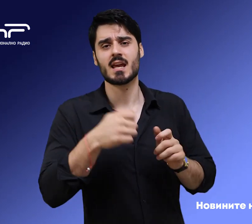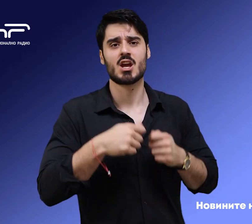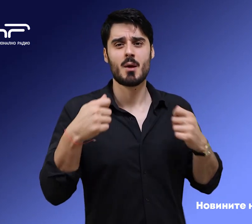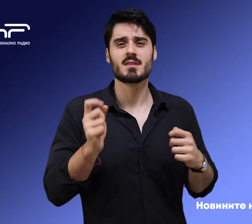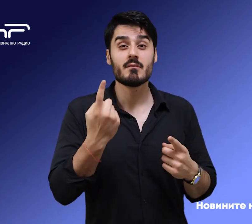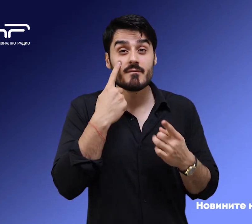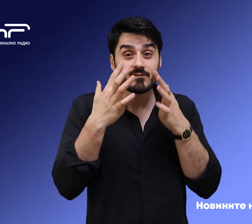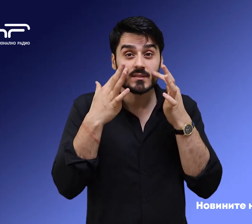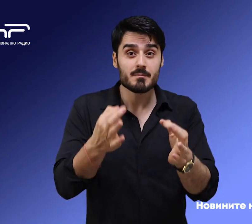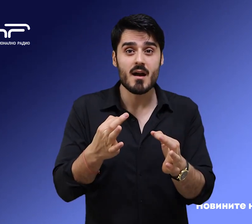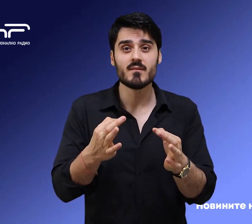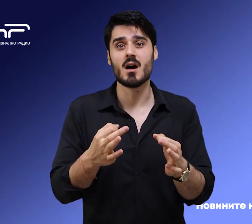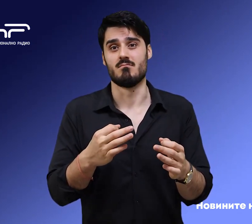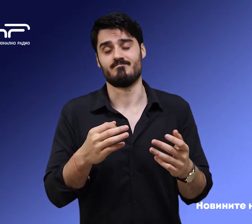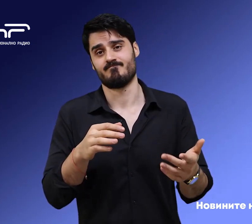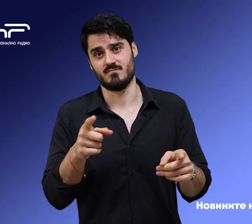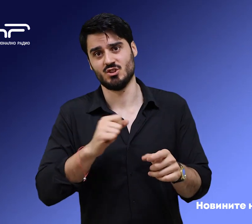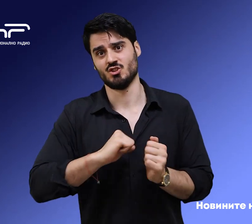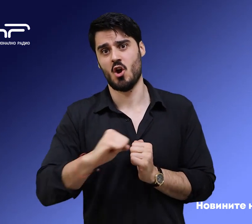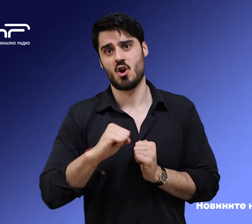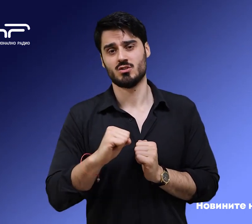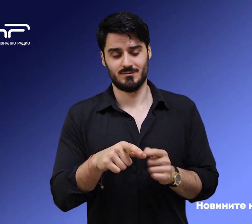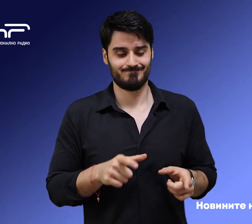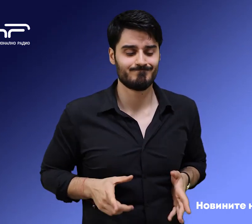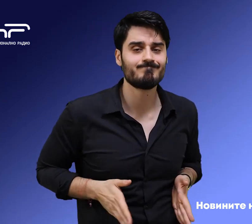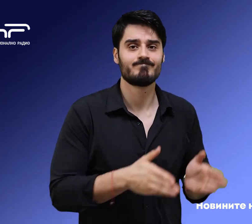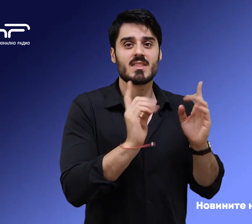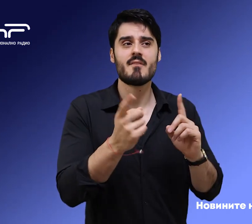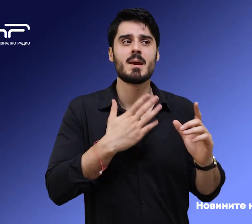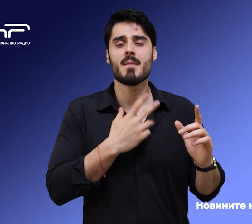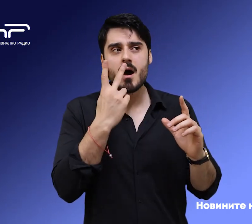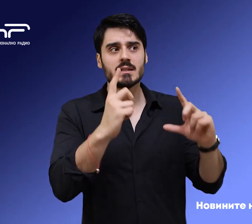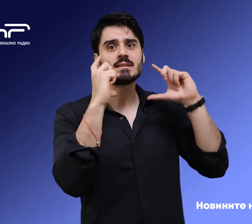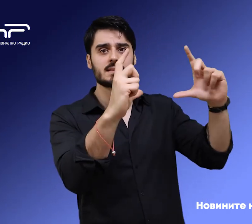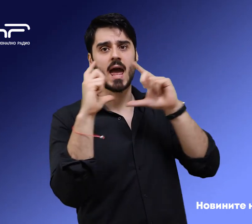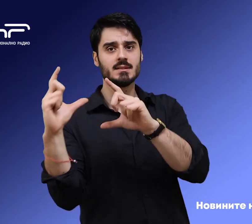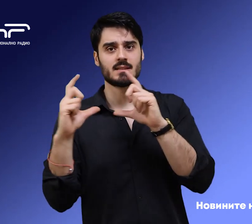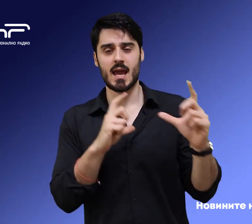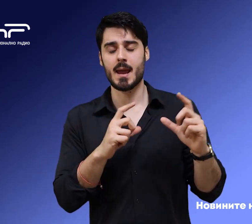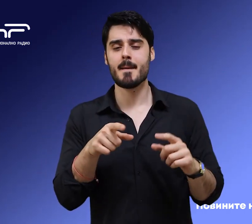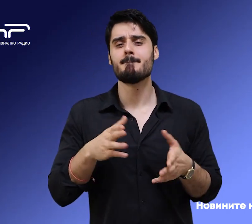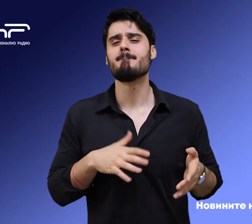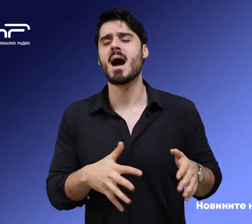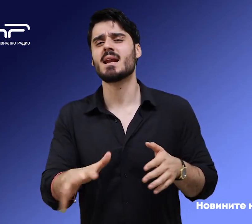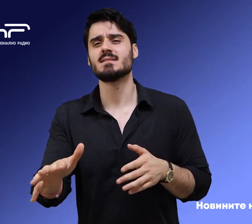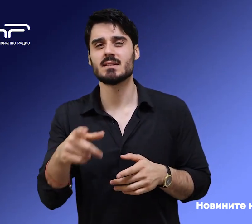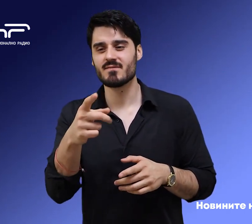повишено внимание и съобразена скорост. Участъкът е сигнализиран с пътни знаци. По автомагистрала Марита движението от 27 до